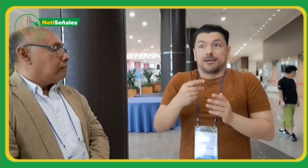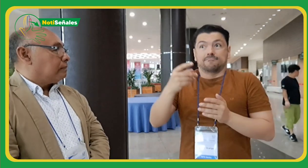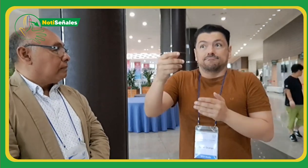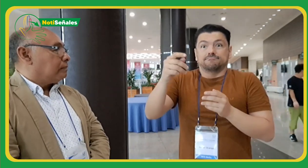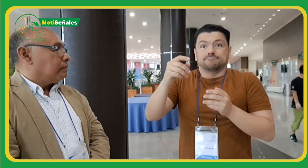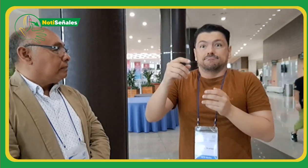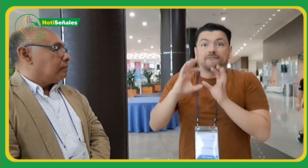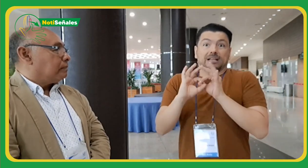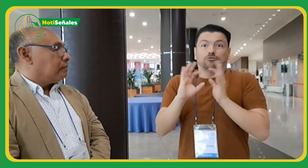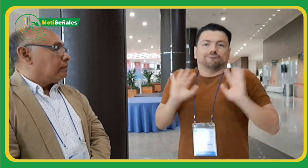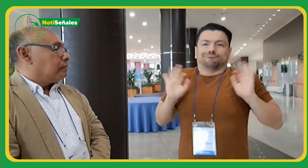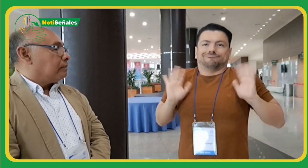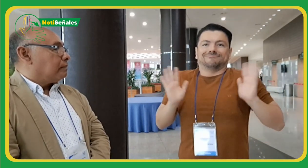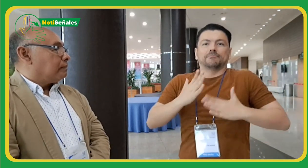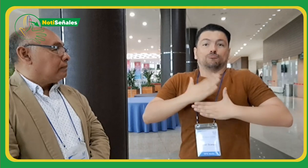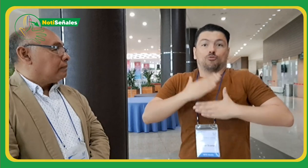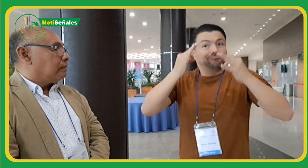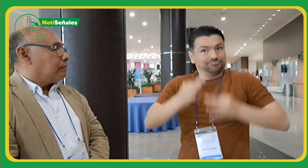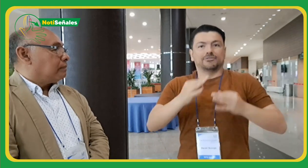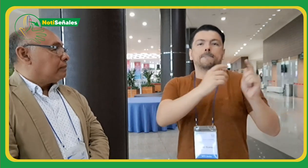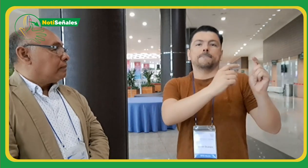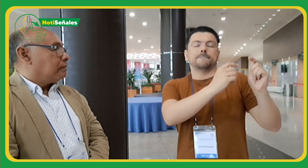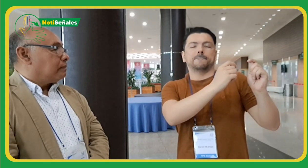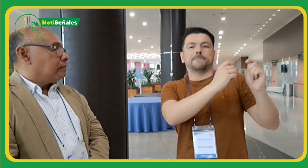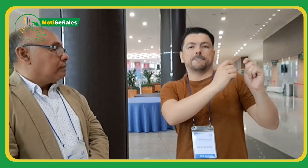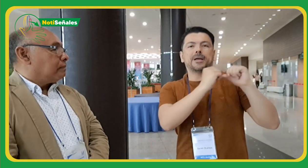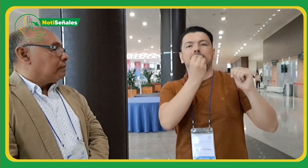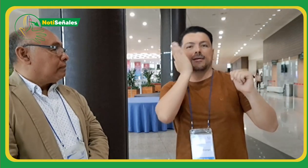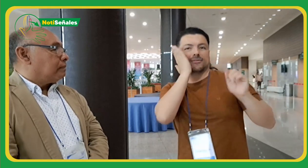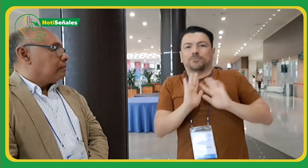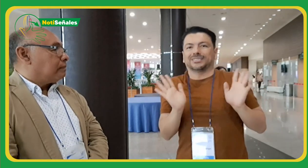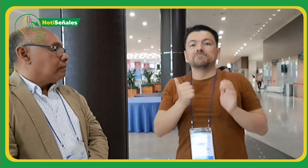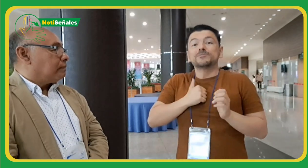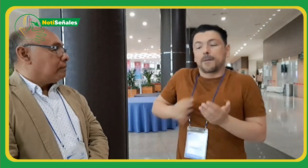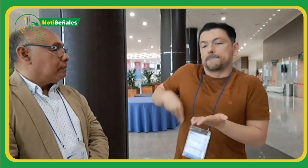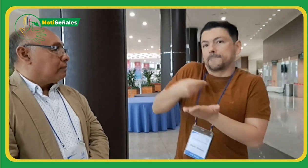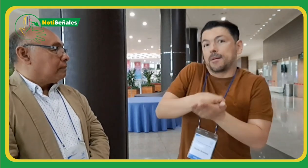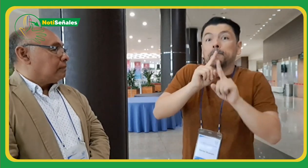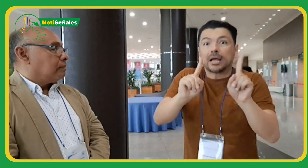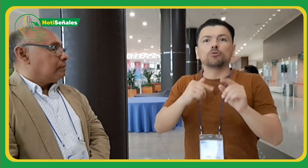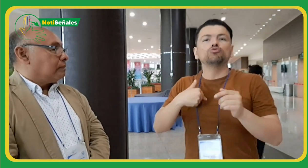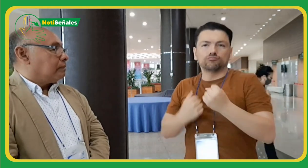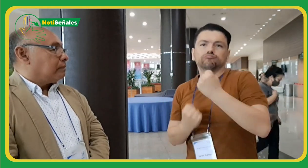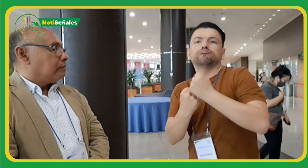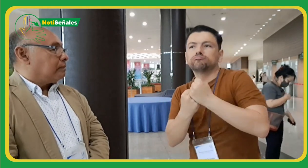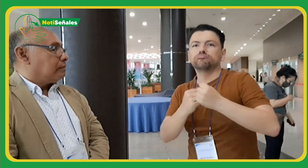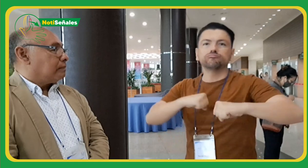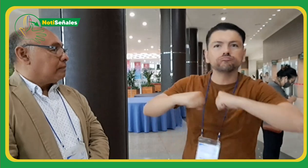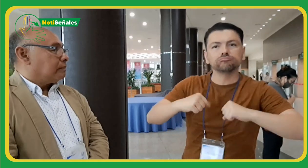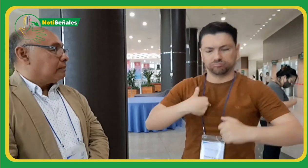parte es de mis propios recursos y la otra de la WFD. Sin embargo, no hay que dejar de lado que venimos de Colombia y representamos